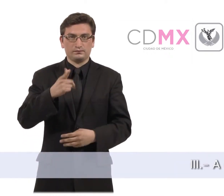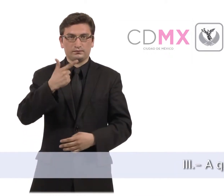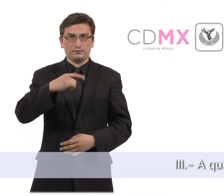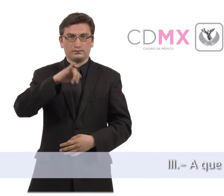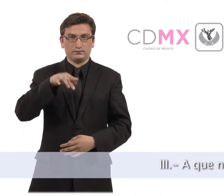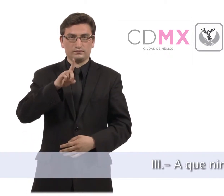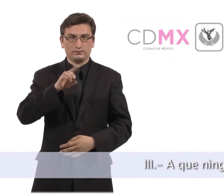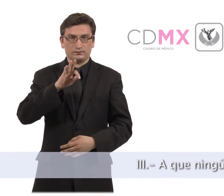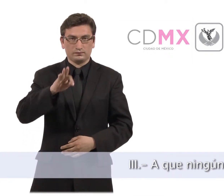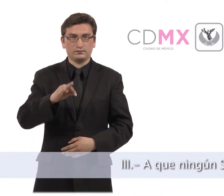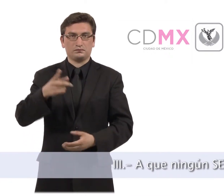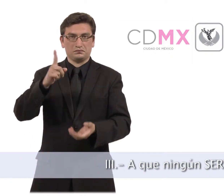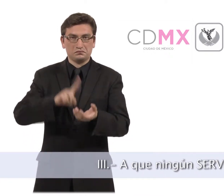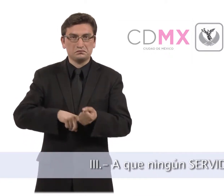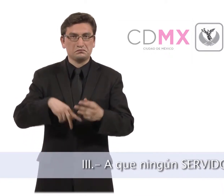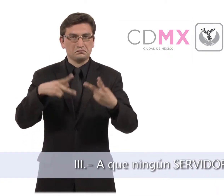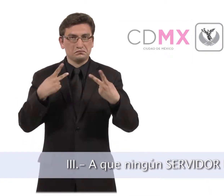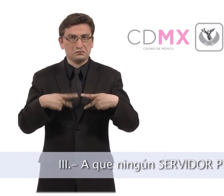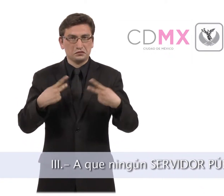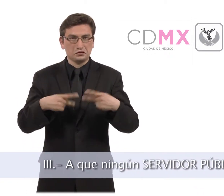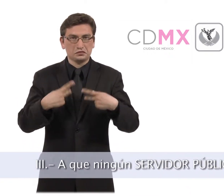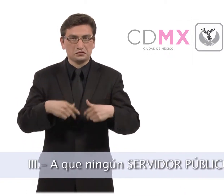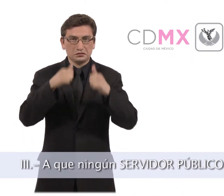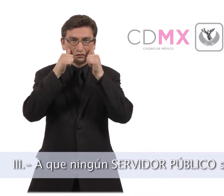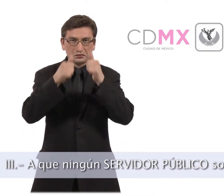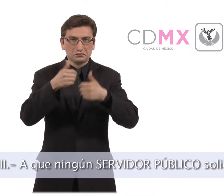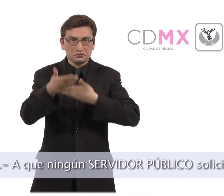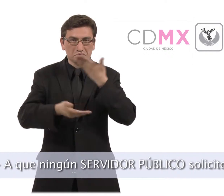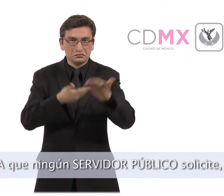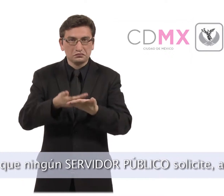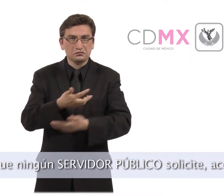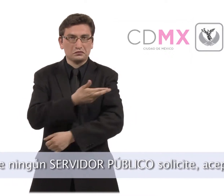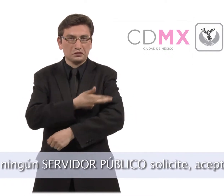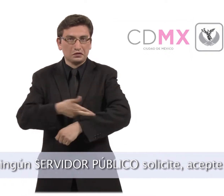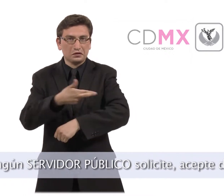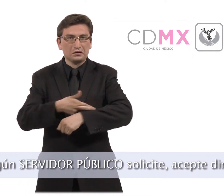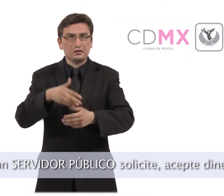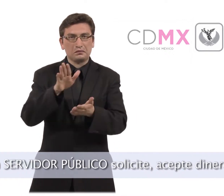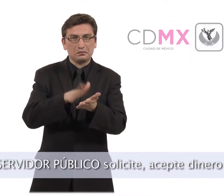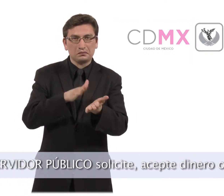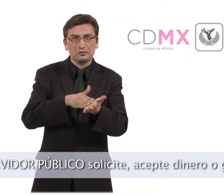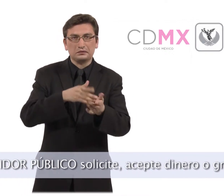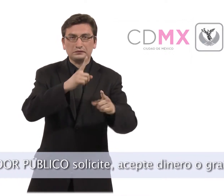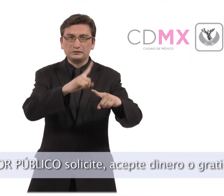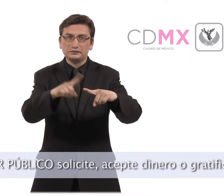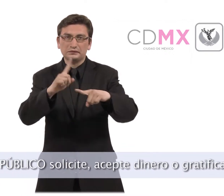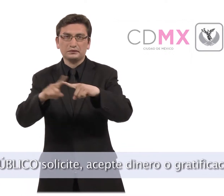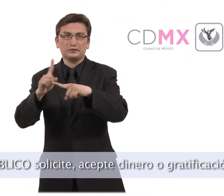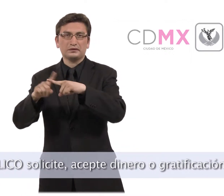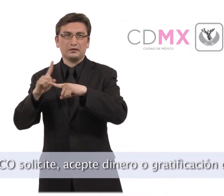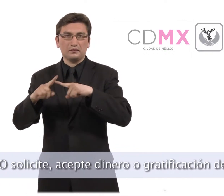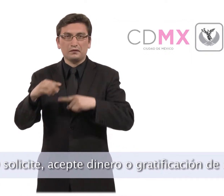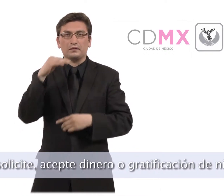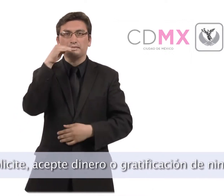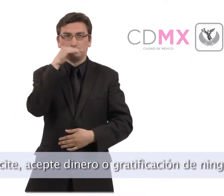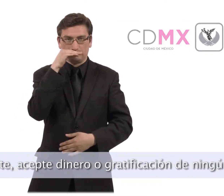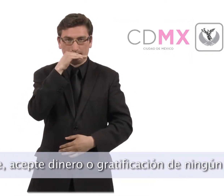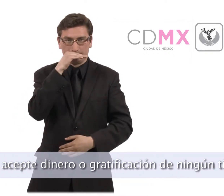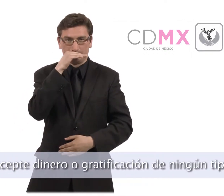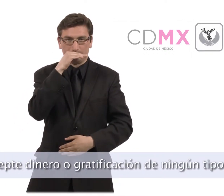Tercero, a que ningún servidor público solicite o acepte dinero o gratificación de ningún tipo. Los